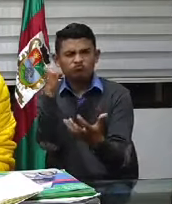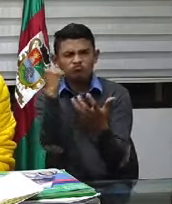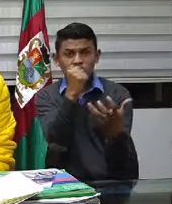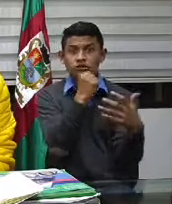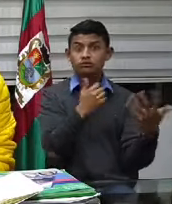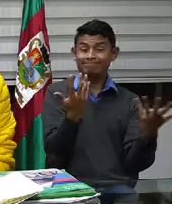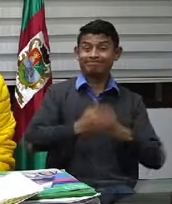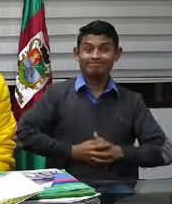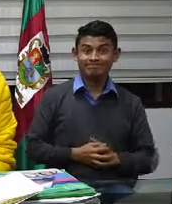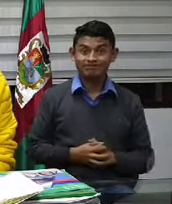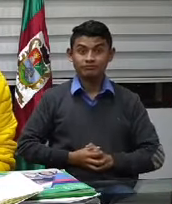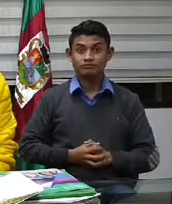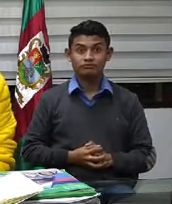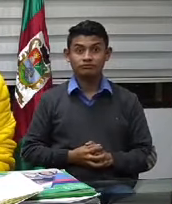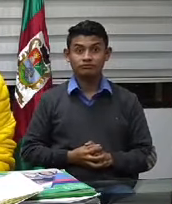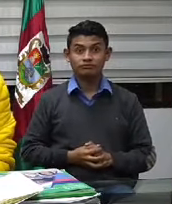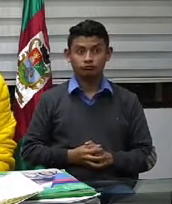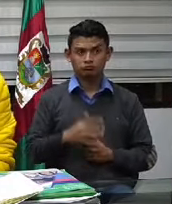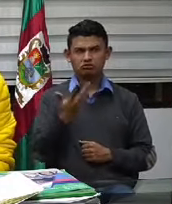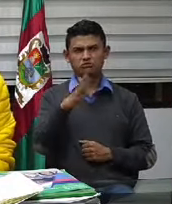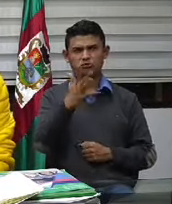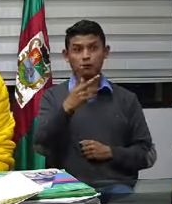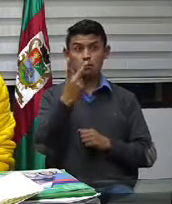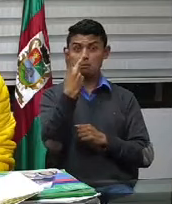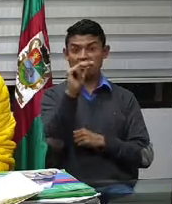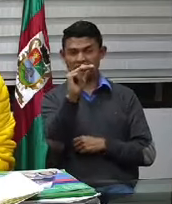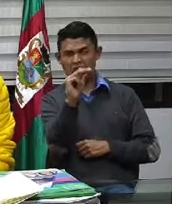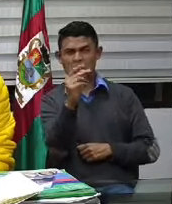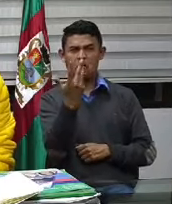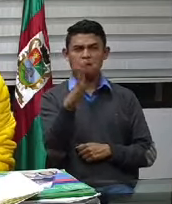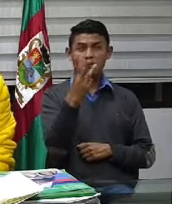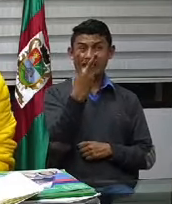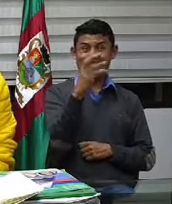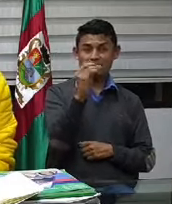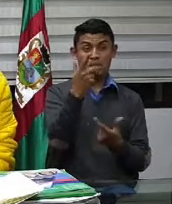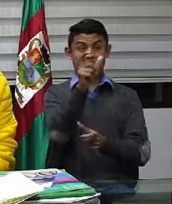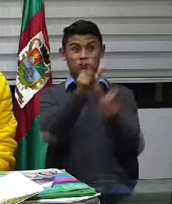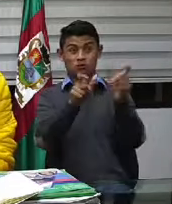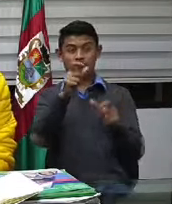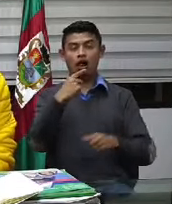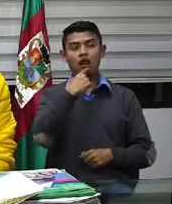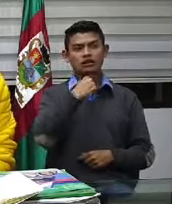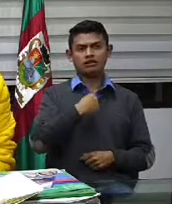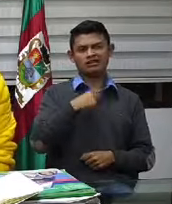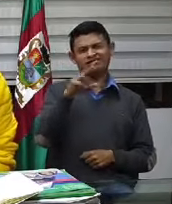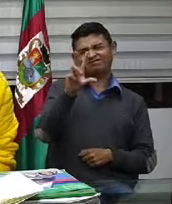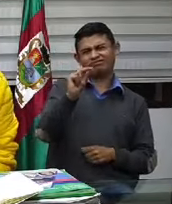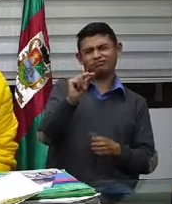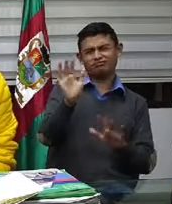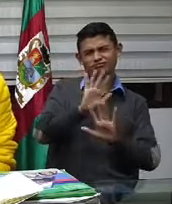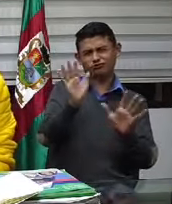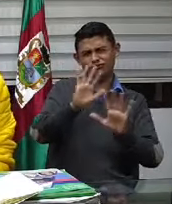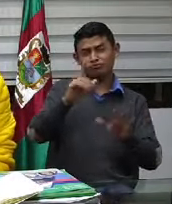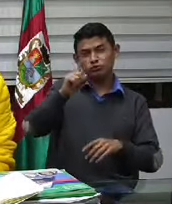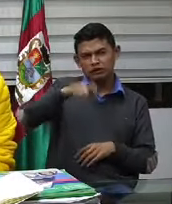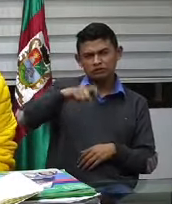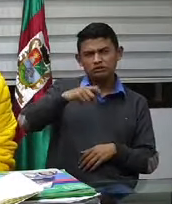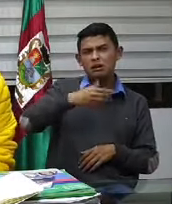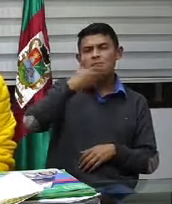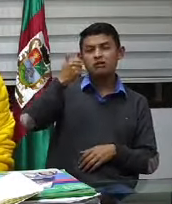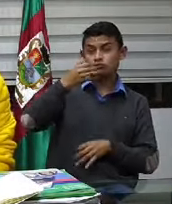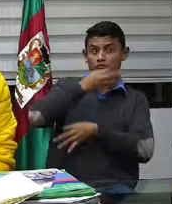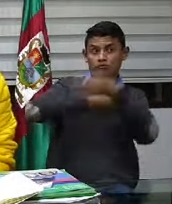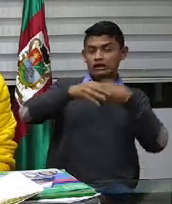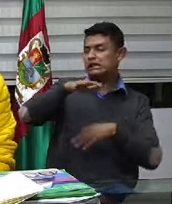Y por lo menos unas 20 o 30 personas han dicho, no, gracias. Déselo a otra persona que seguramente lo necesita más que yo.